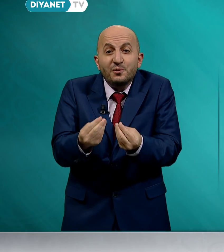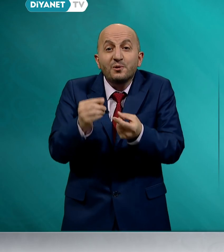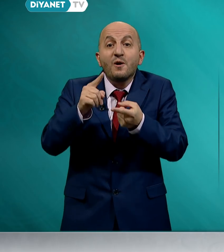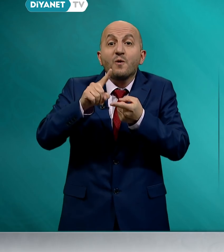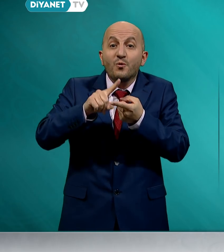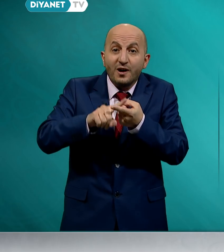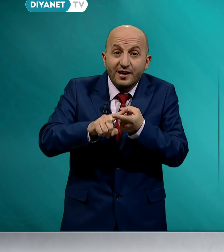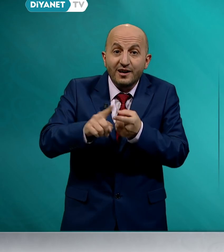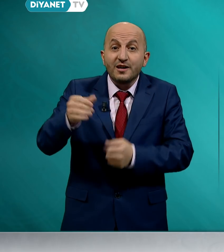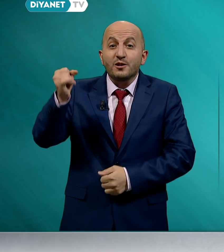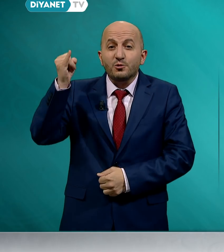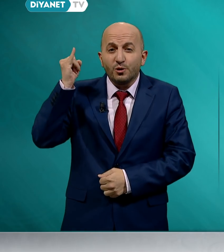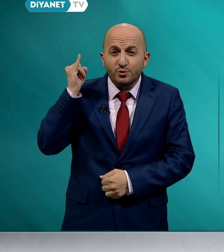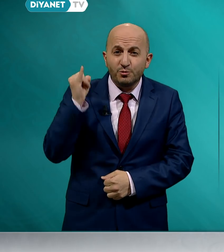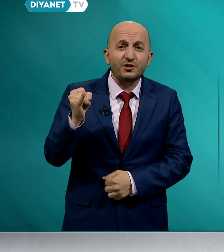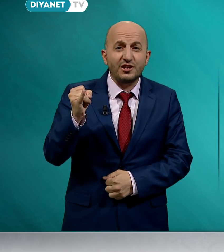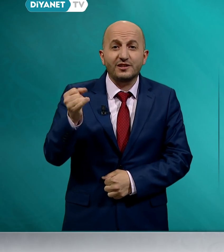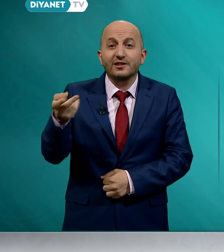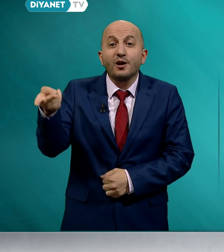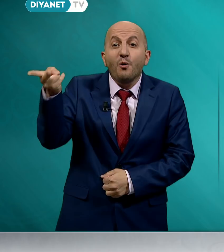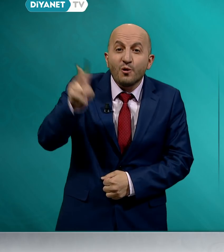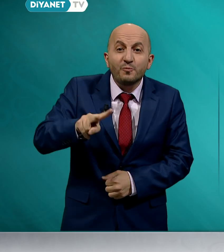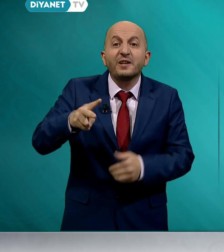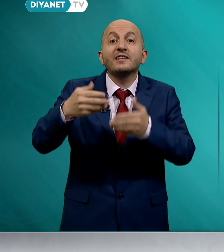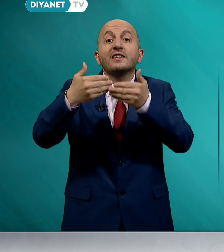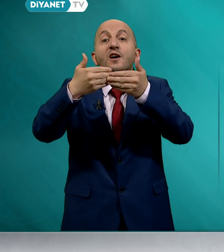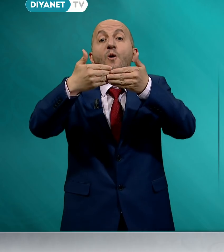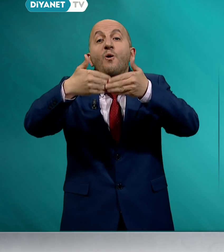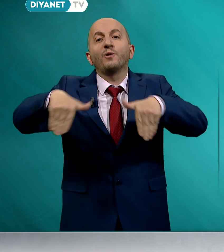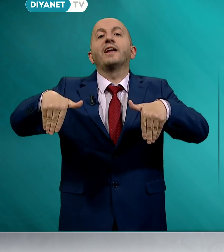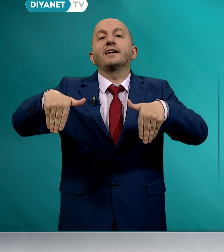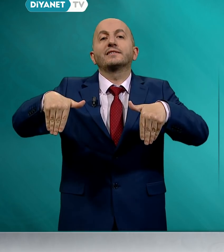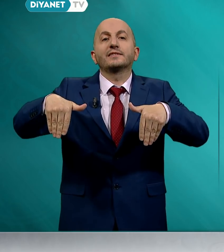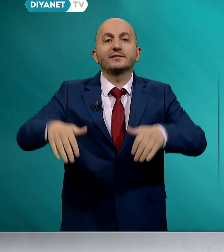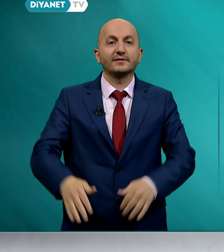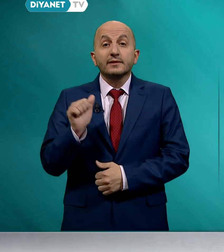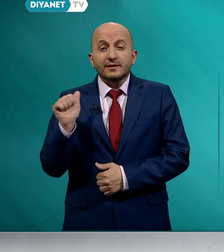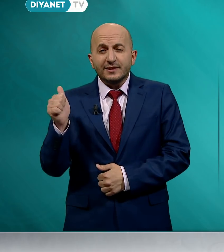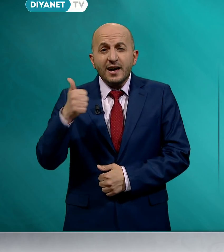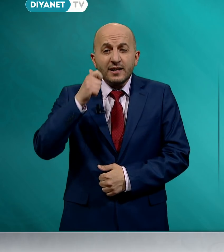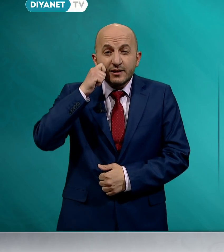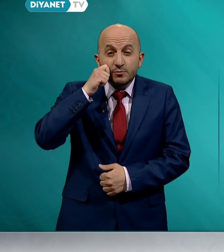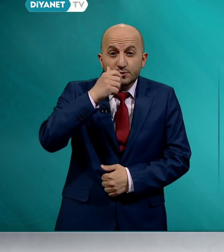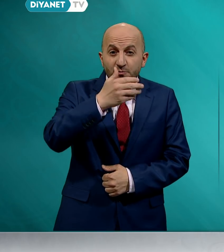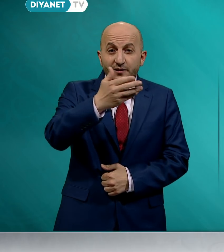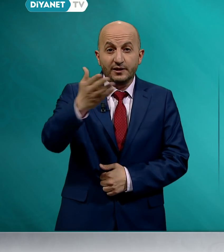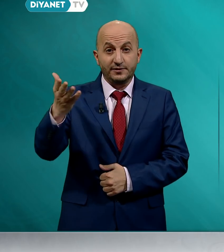ve kötü bir şekilde ölmeyi önler. Değerli Müslümanlar,